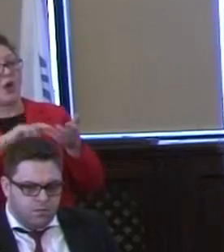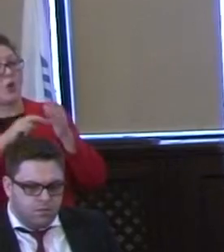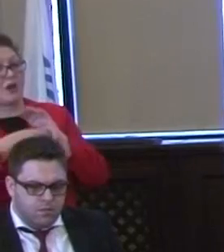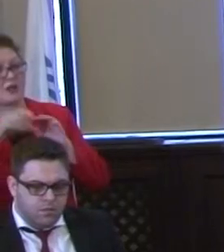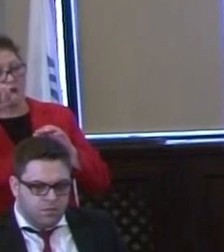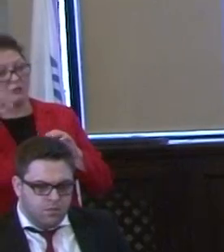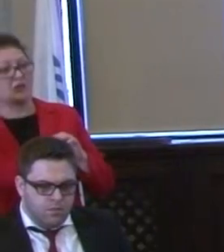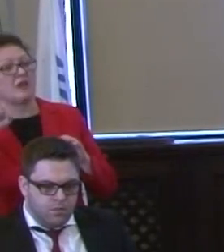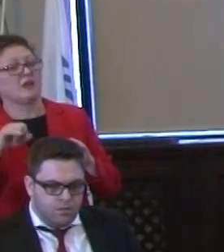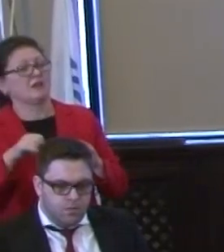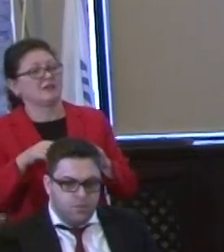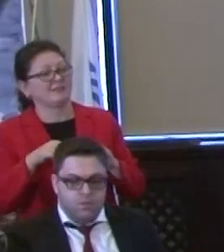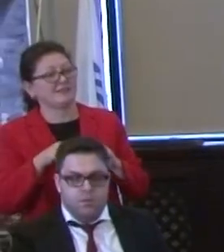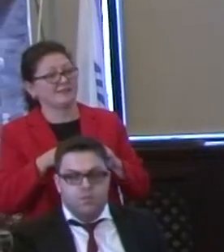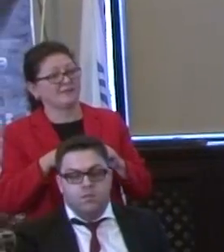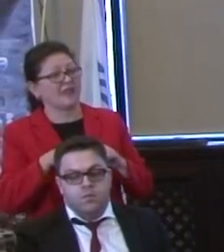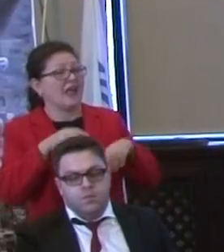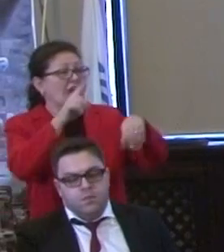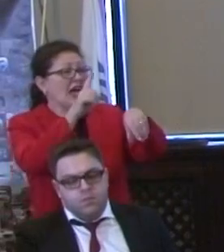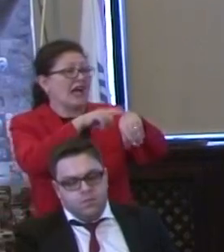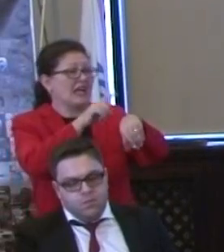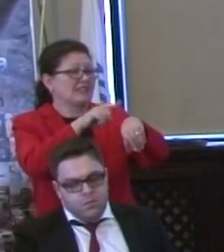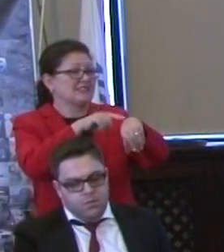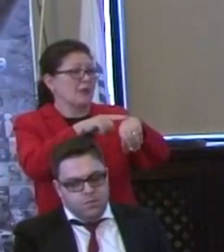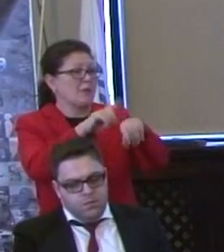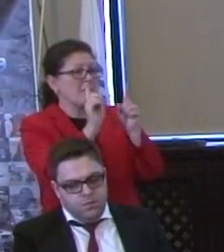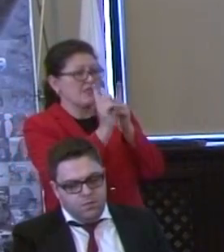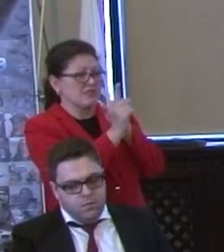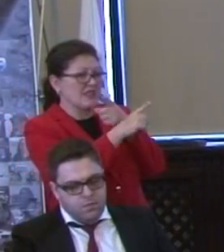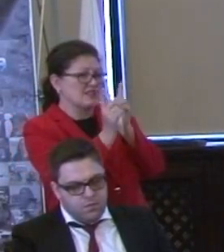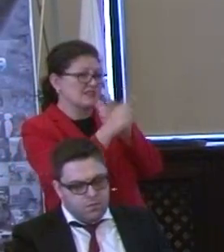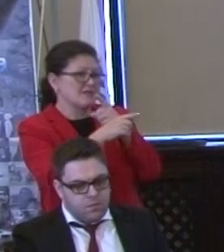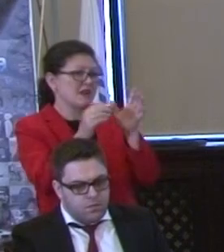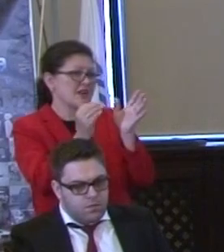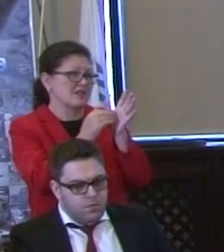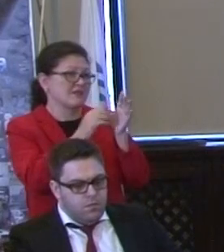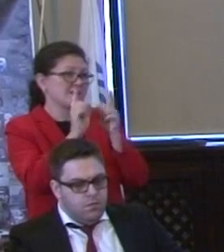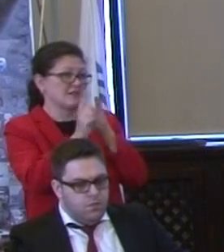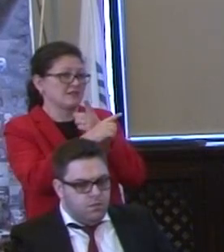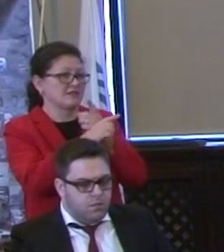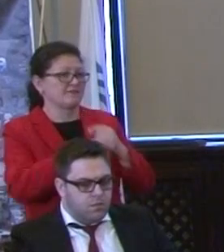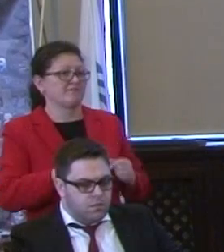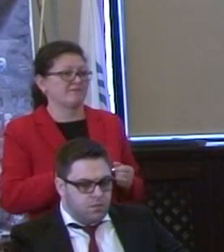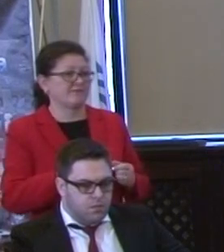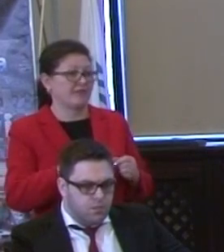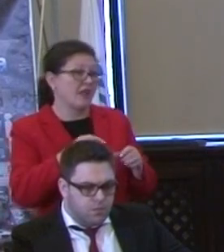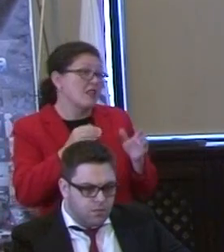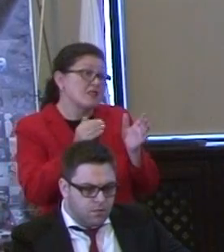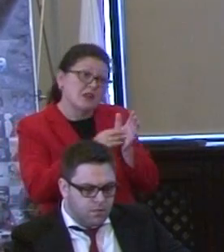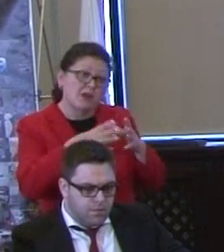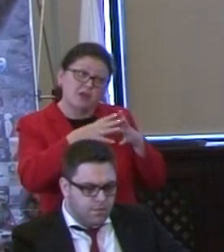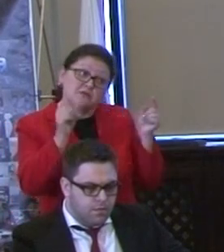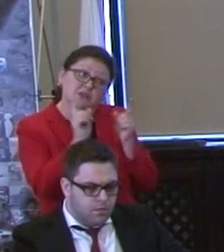Și cred că e un moment de schimbare majoră în țara asta. Până la urmă, dacă te faci funcțional public